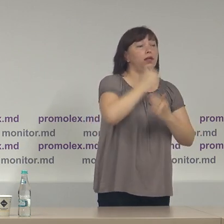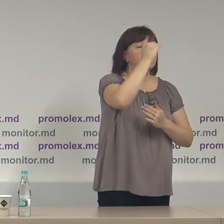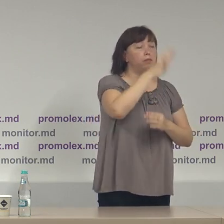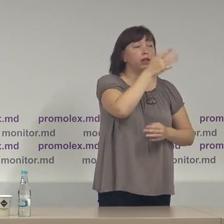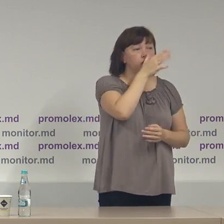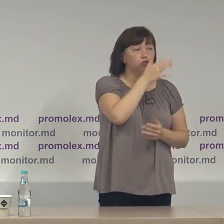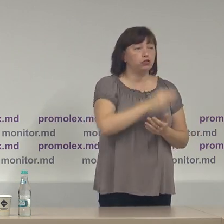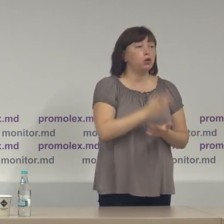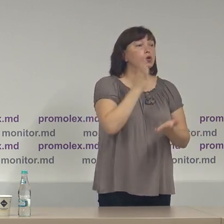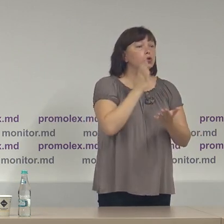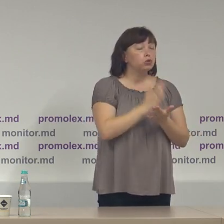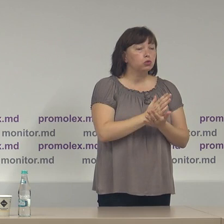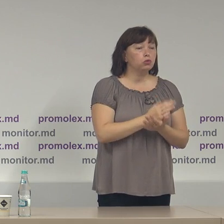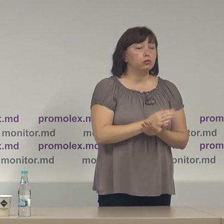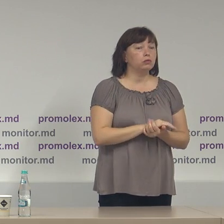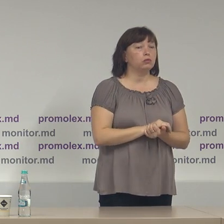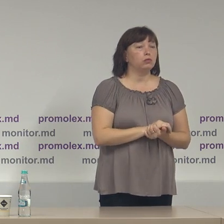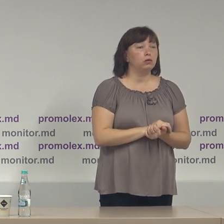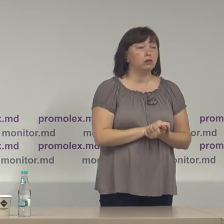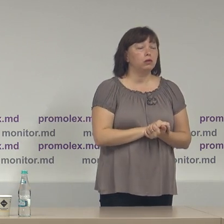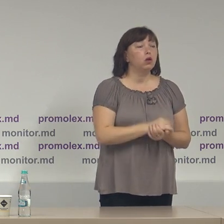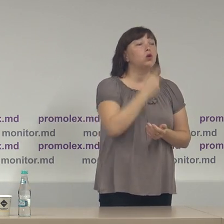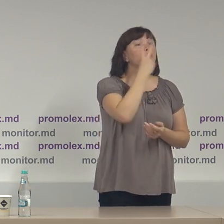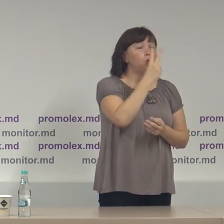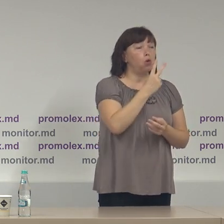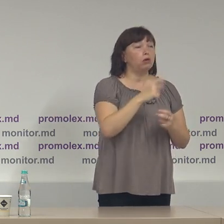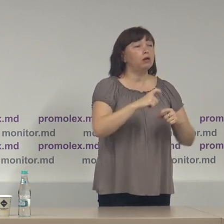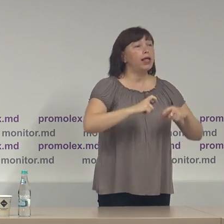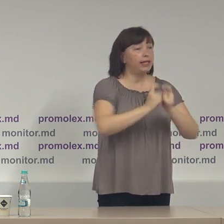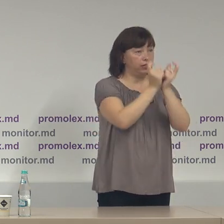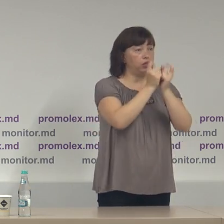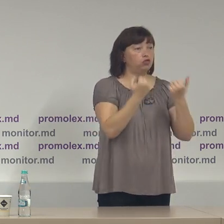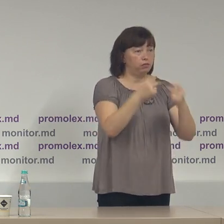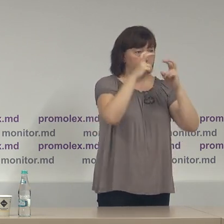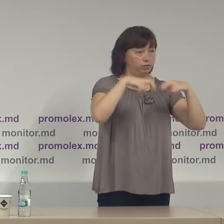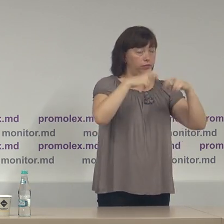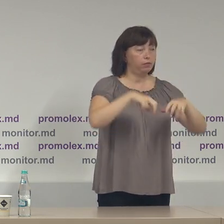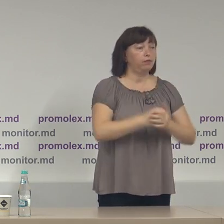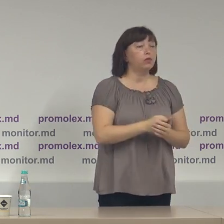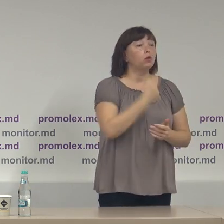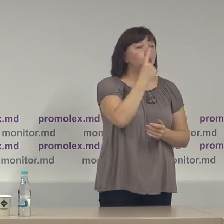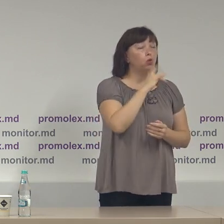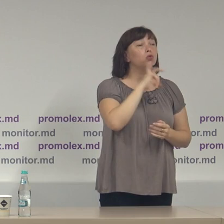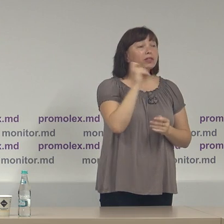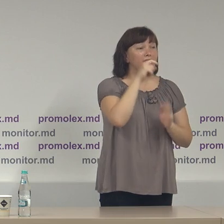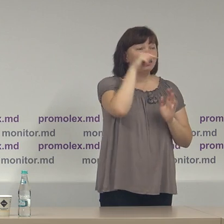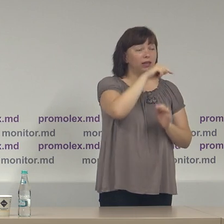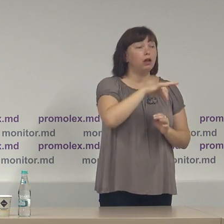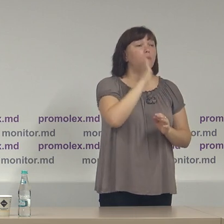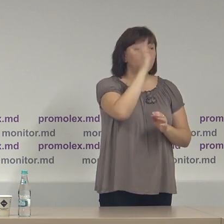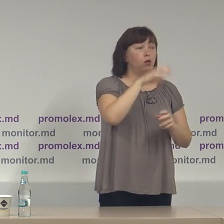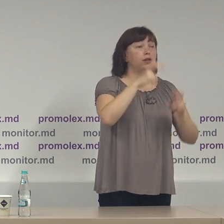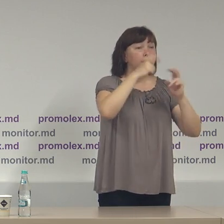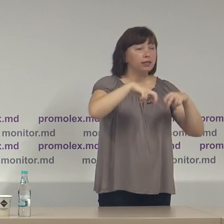sunt pe rol în cel puțin două litigii unul din ele o să-l